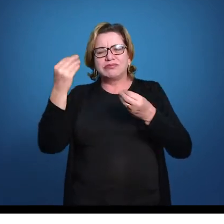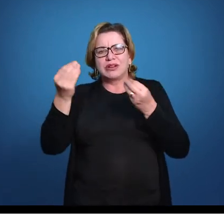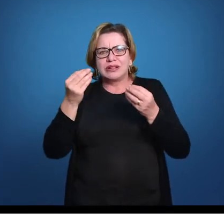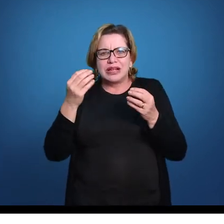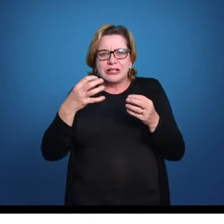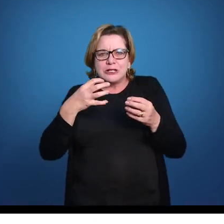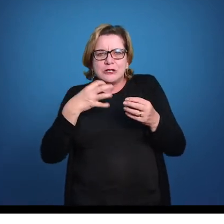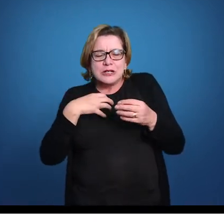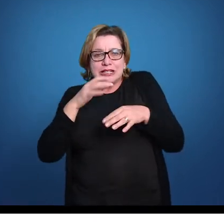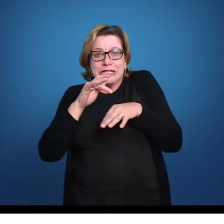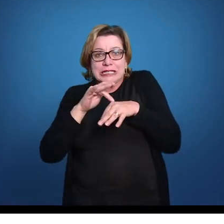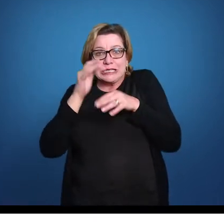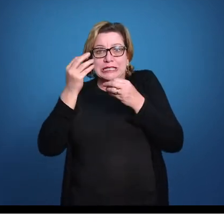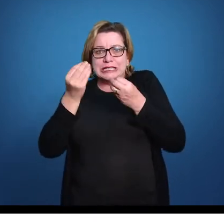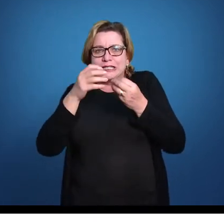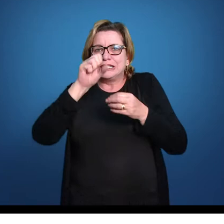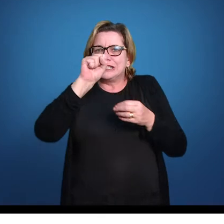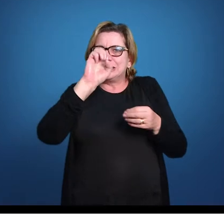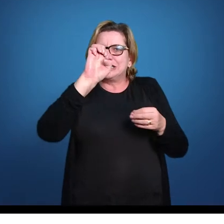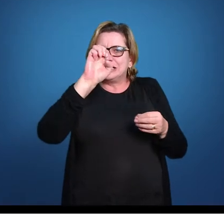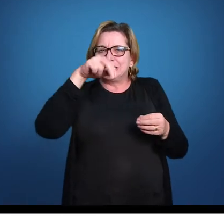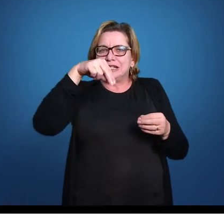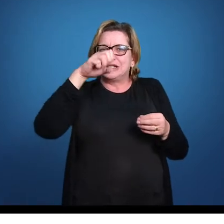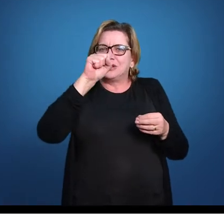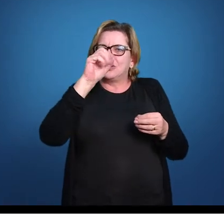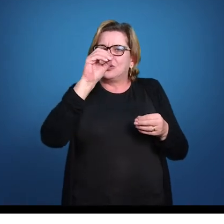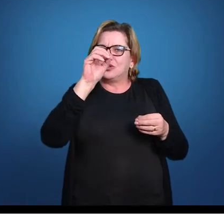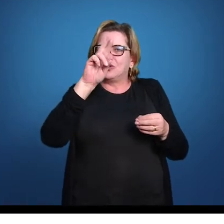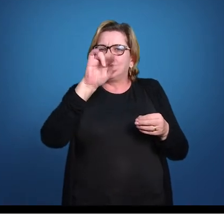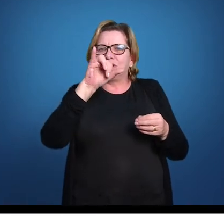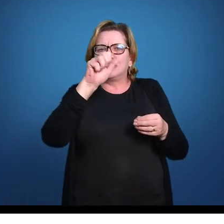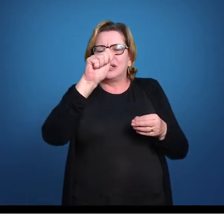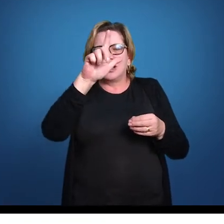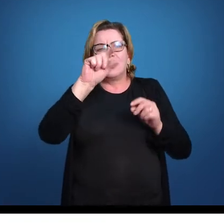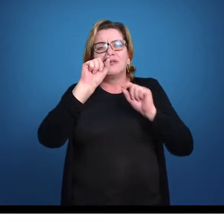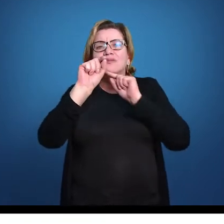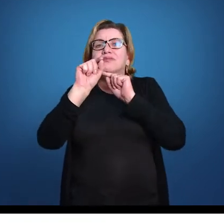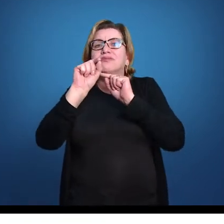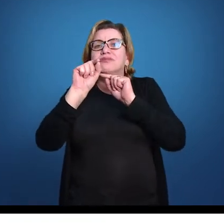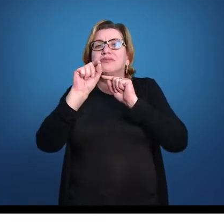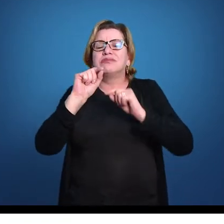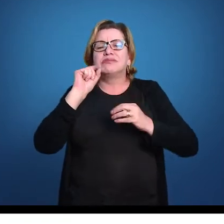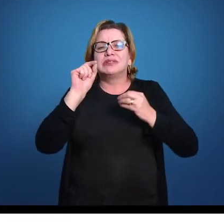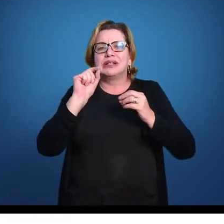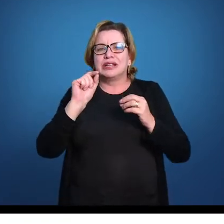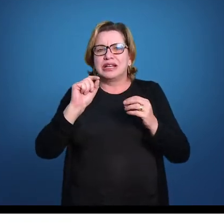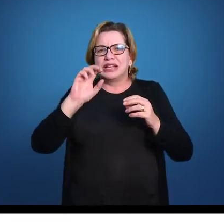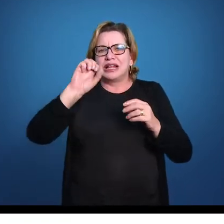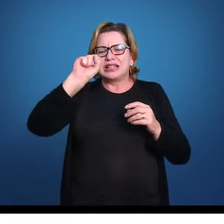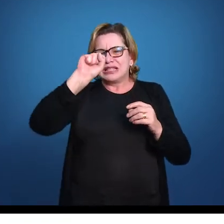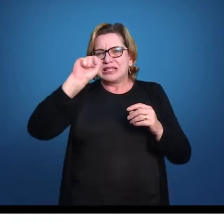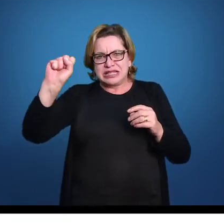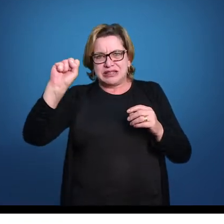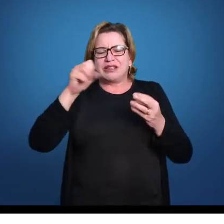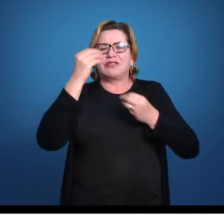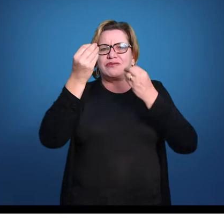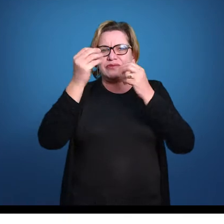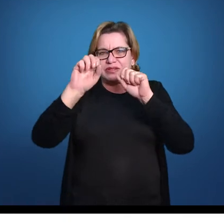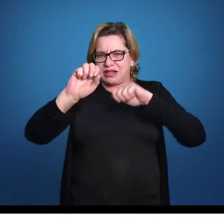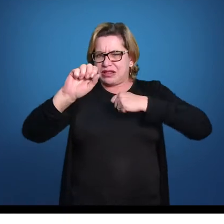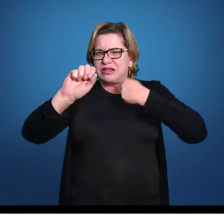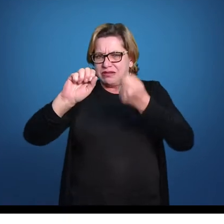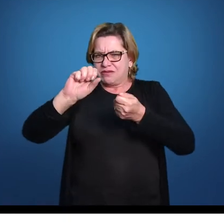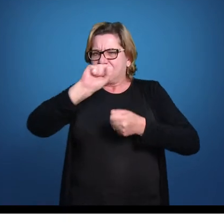sensorial. Eu falei agora há pouco e agora vamos detalhar um pouquinho mais. Esse sistema da linha lateral, alguns autores chamam de sistema